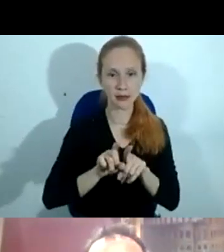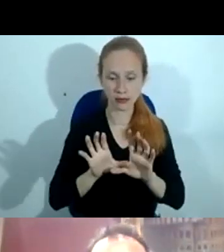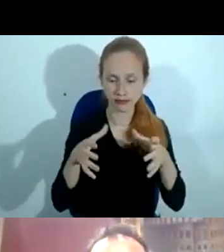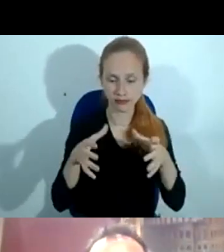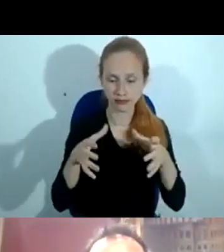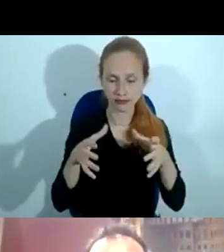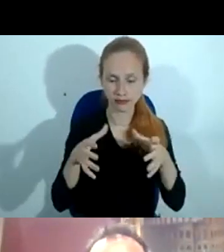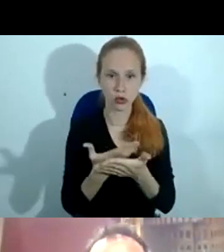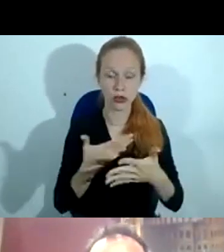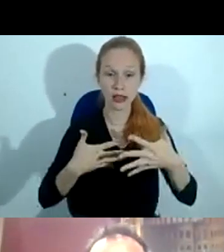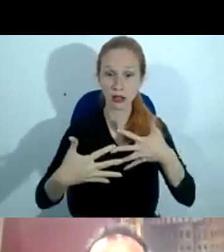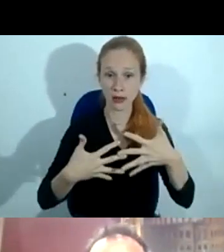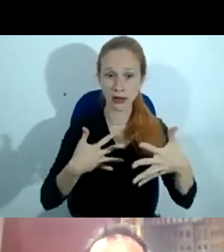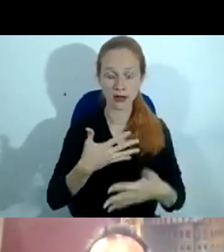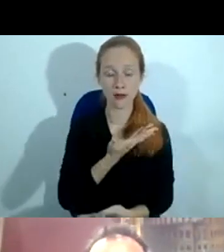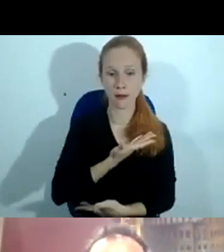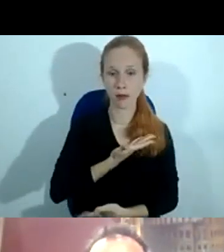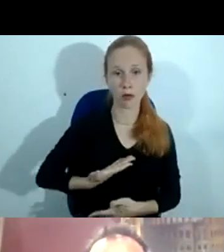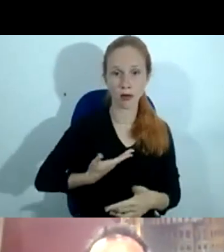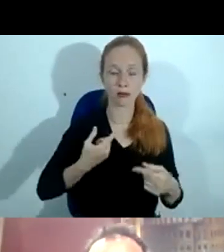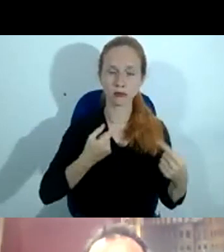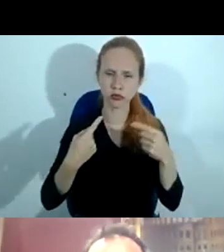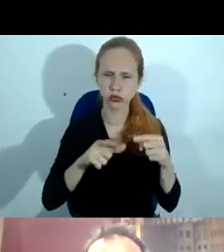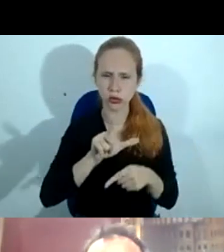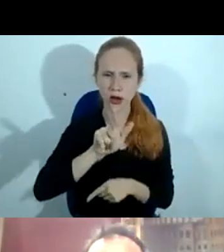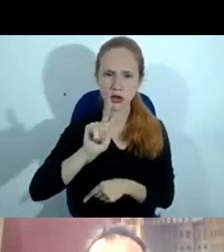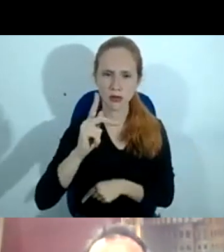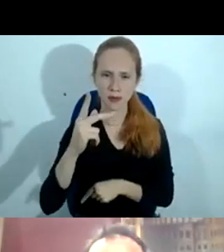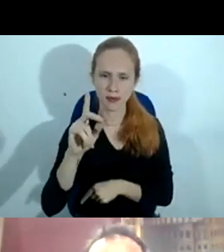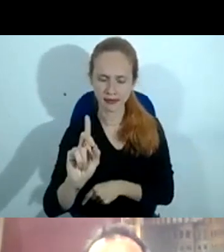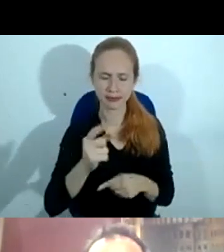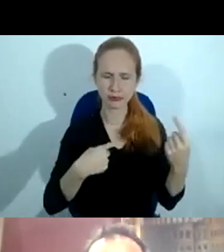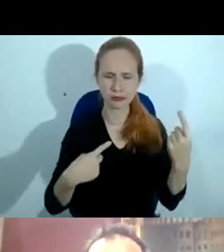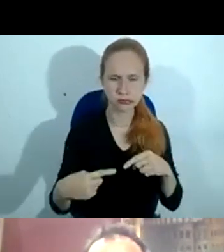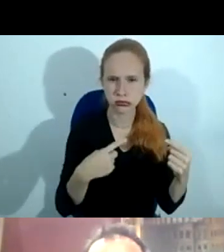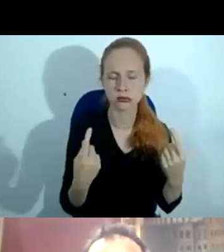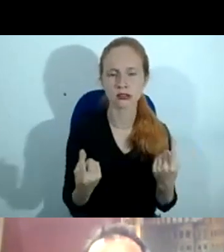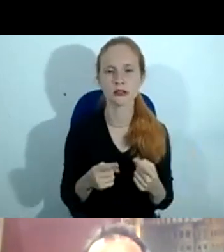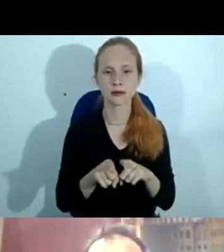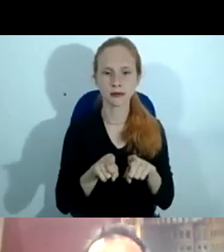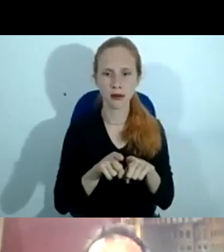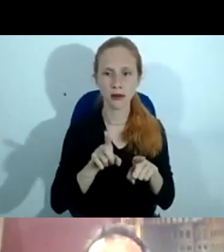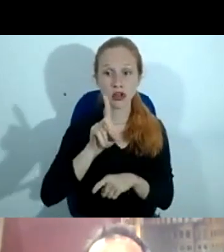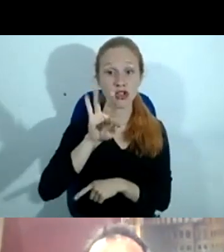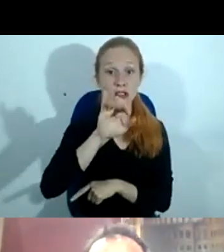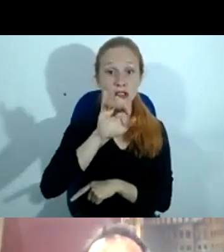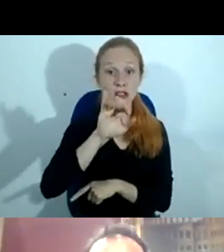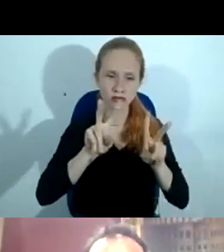Transparência Pública, onde tratamos da LGPD, onde tratamos das questões digitais,